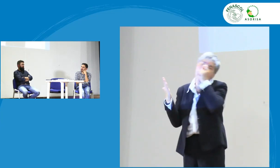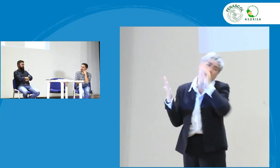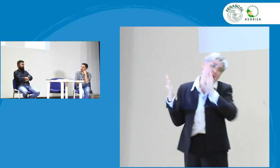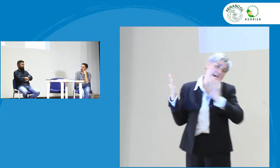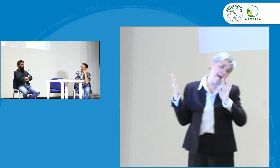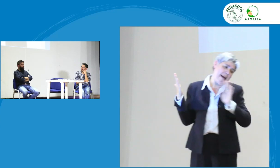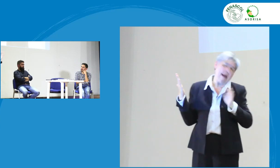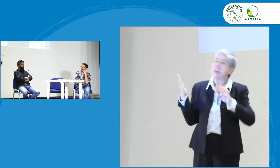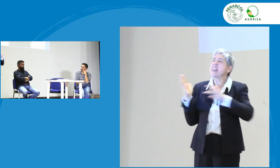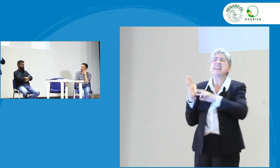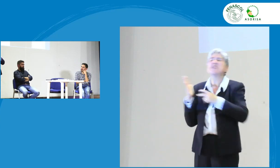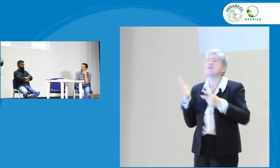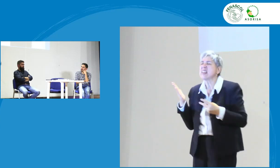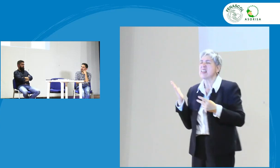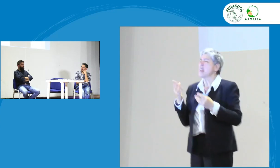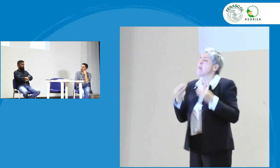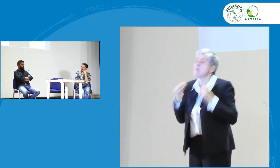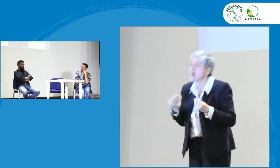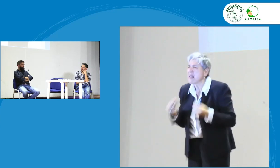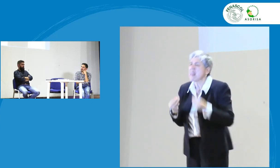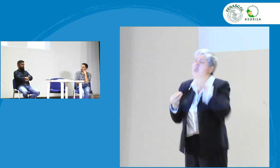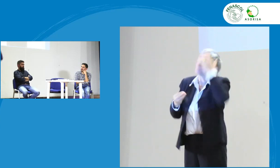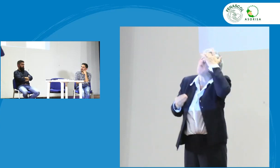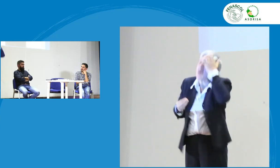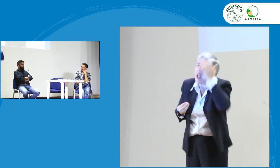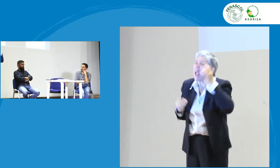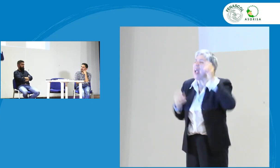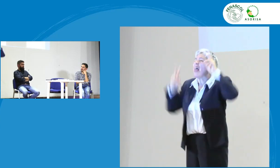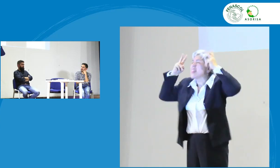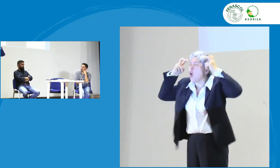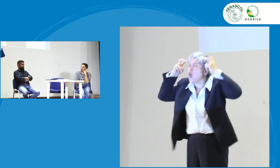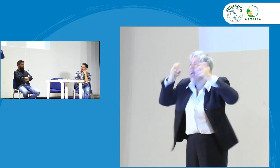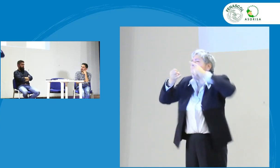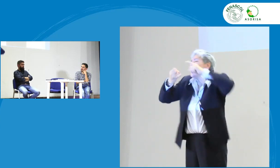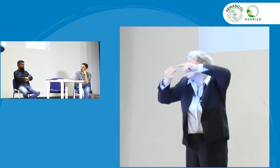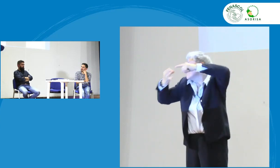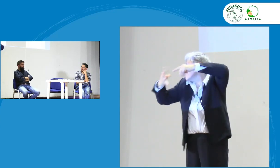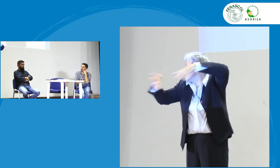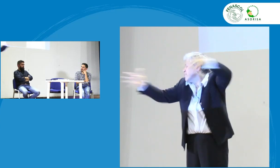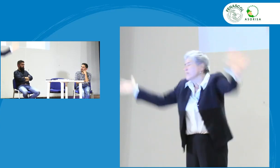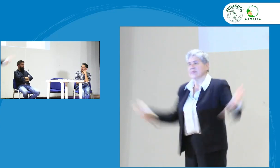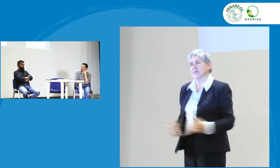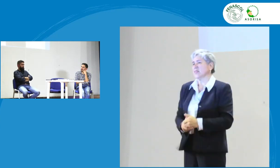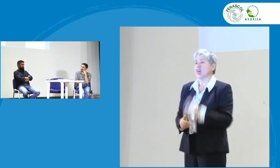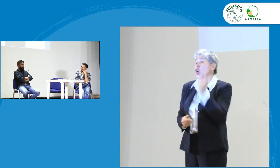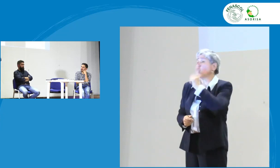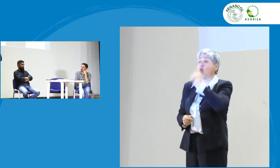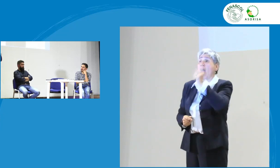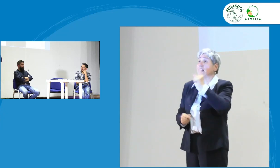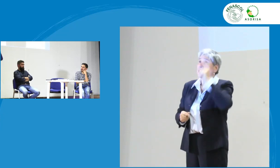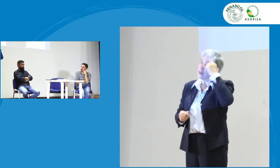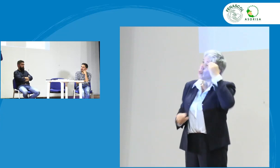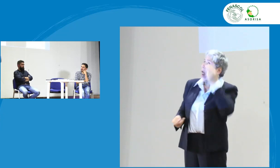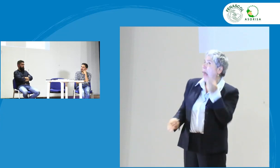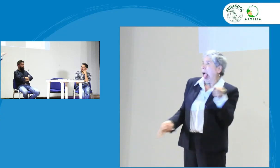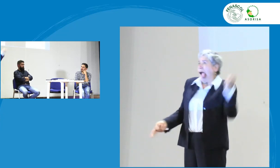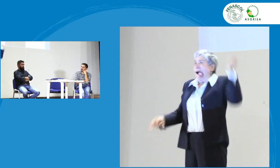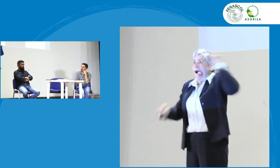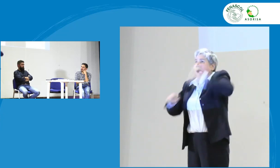cuando tengamos un producto de estos pueden acercarse y decir ah bueno ya lo comprendo teorías y demás demás temas